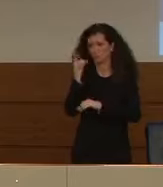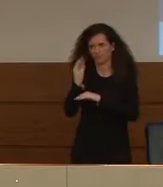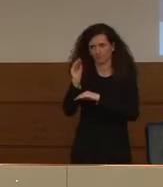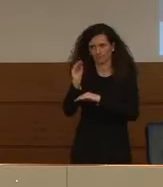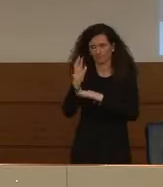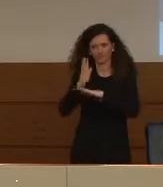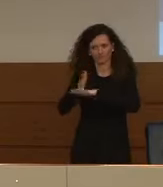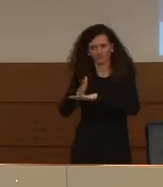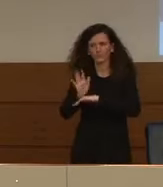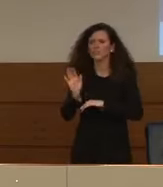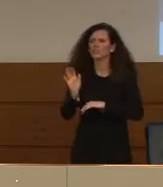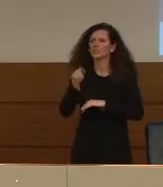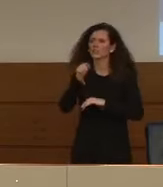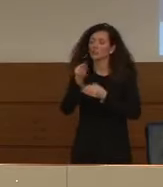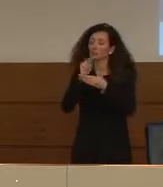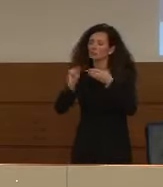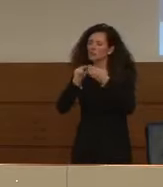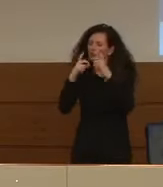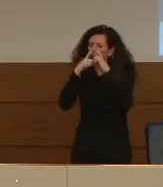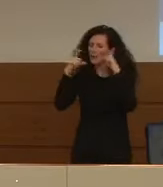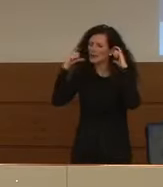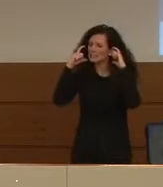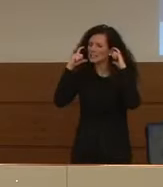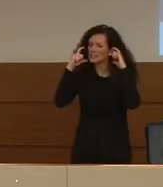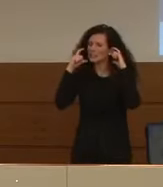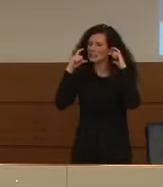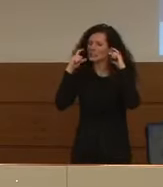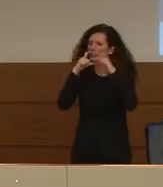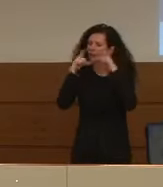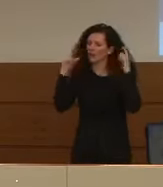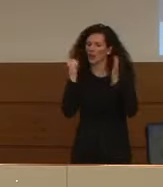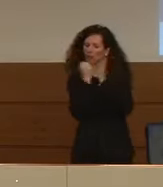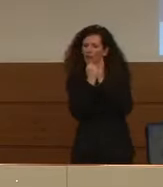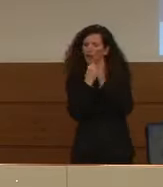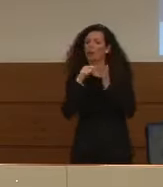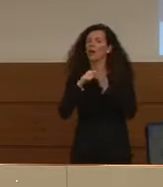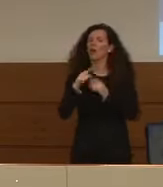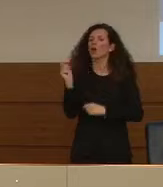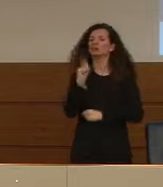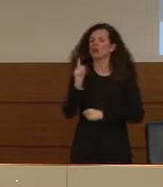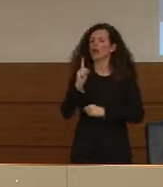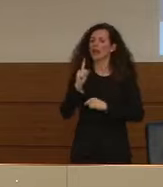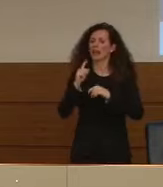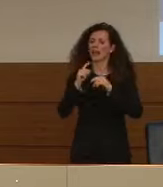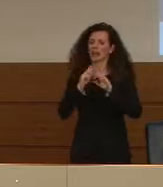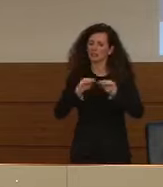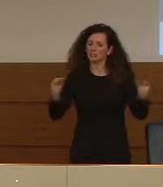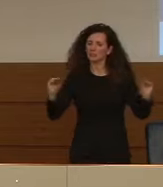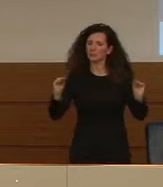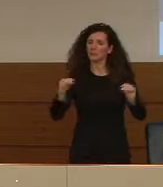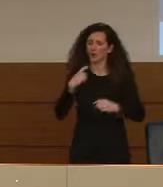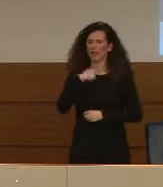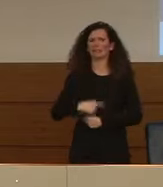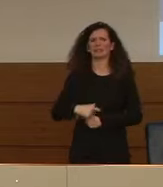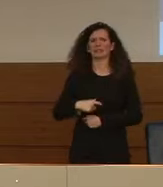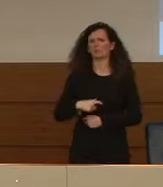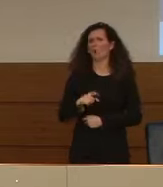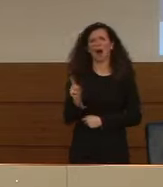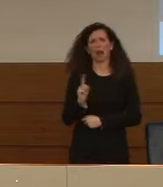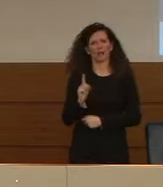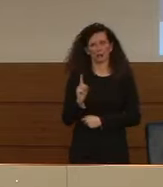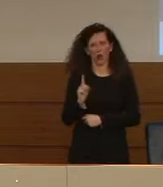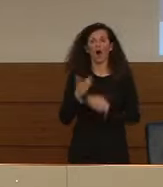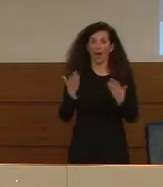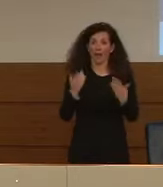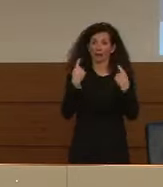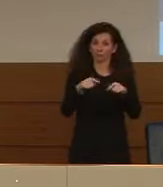sono un dispositivo di protezione individuale. Esatto, sto spiegando, sto dicendo